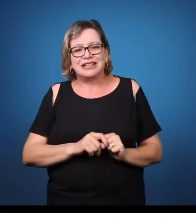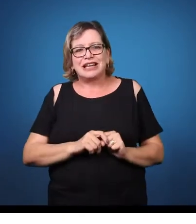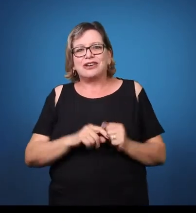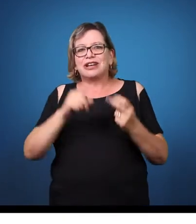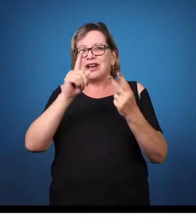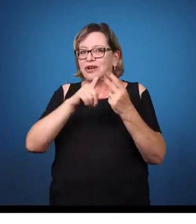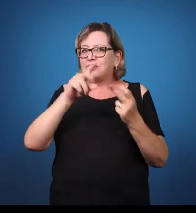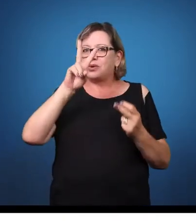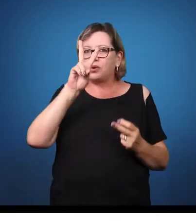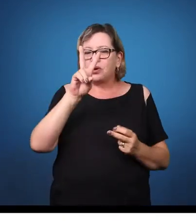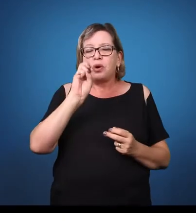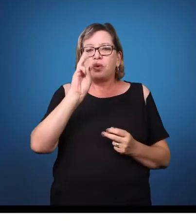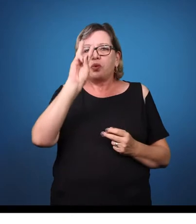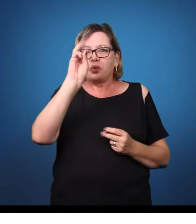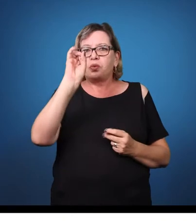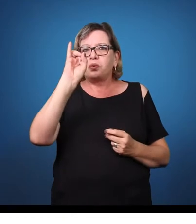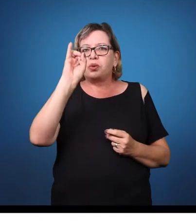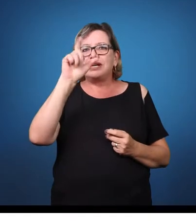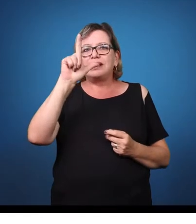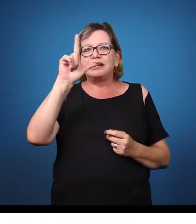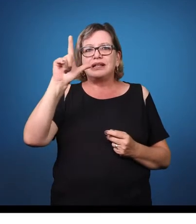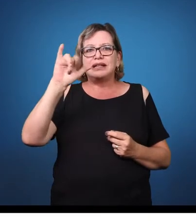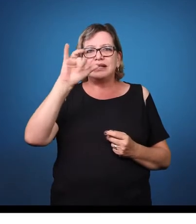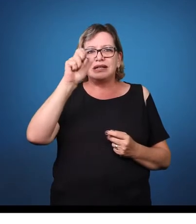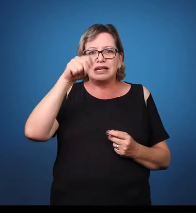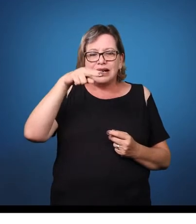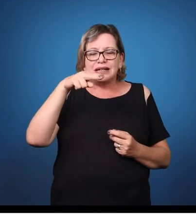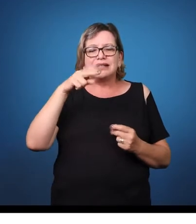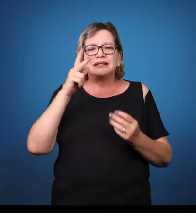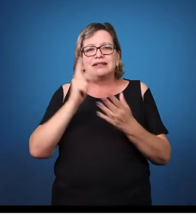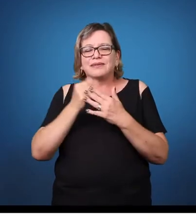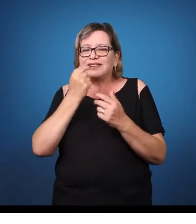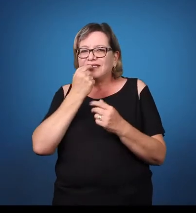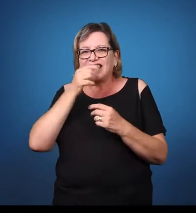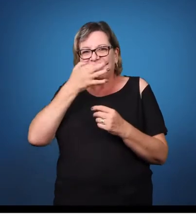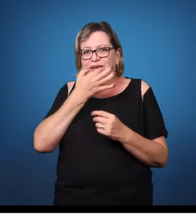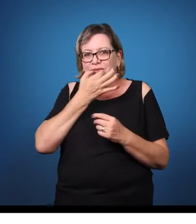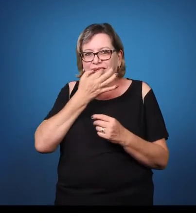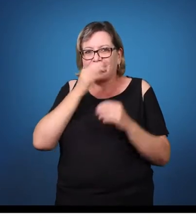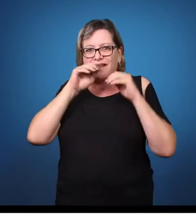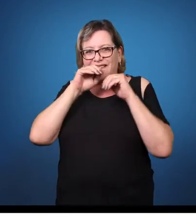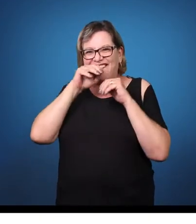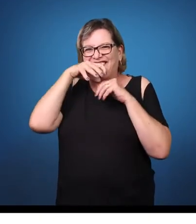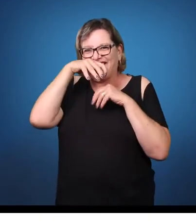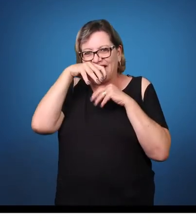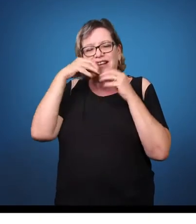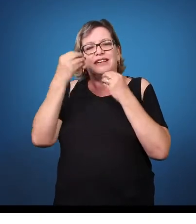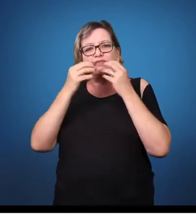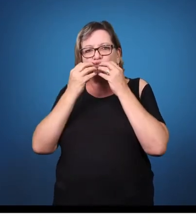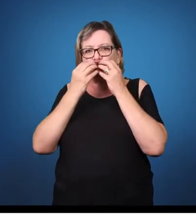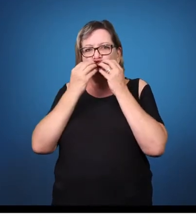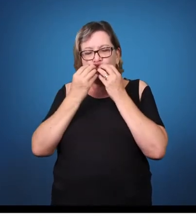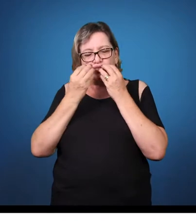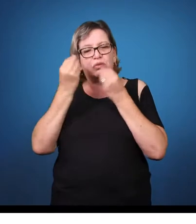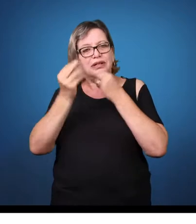a boca mais proeminente, o sujeito tem cabelos enrolados. Então, é comum essa